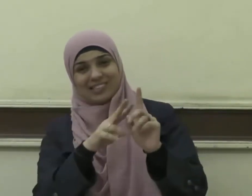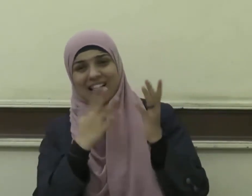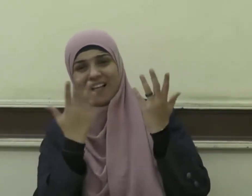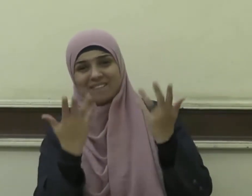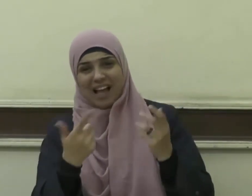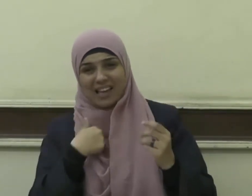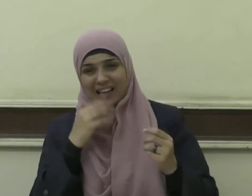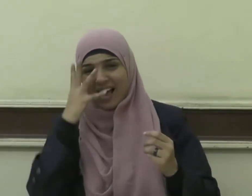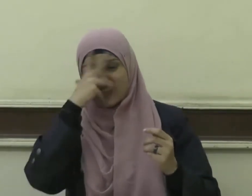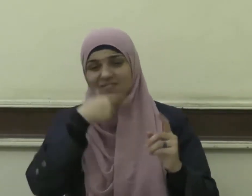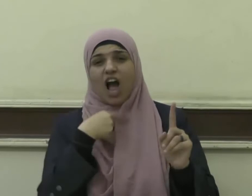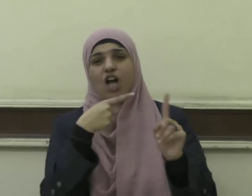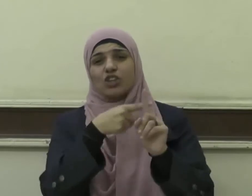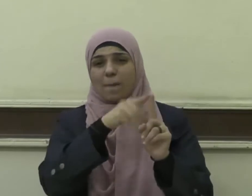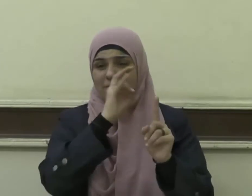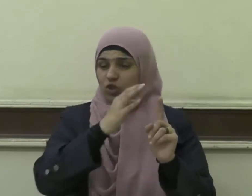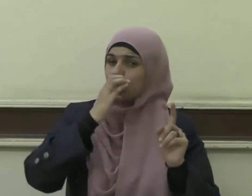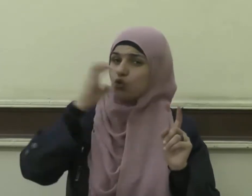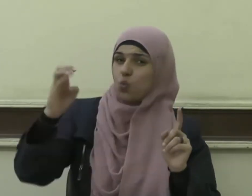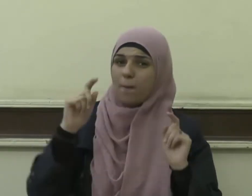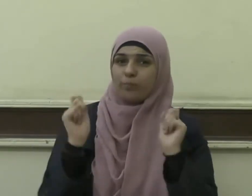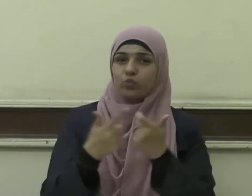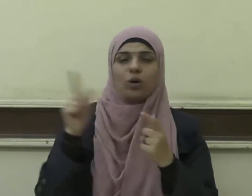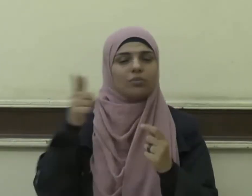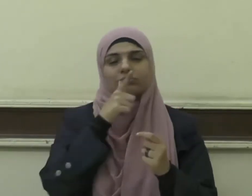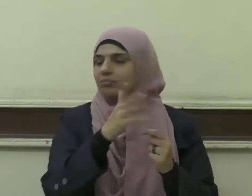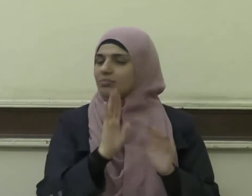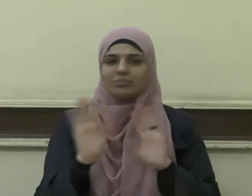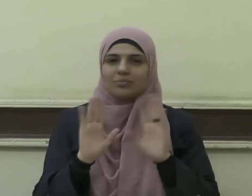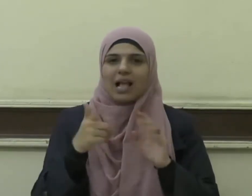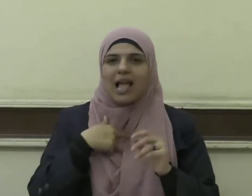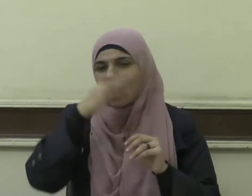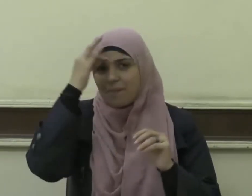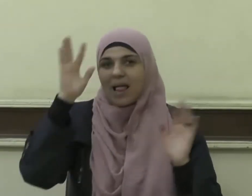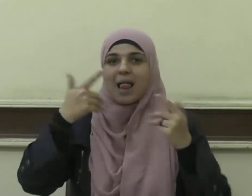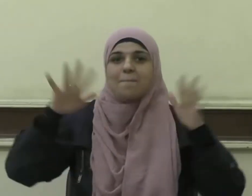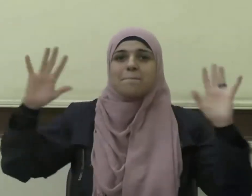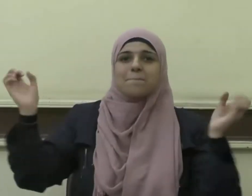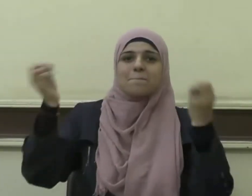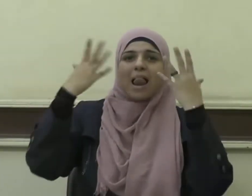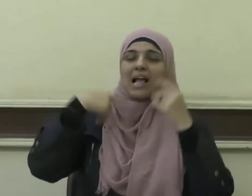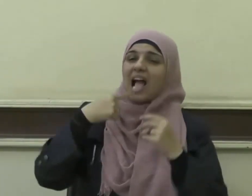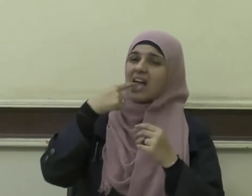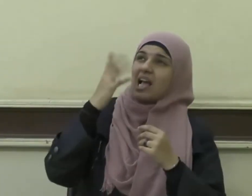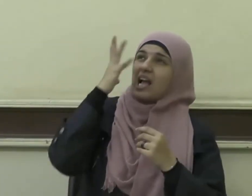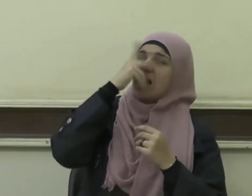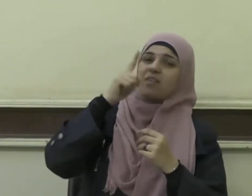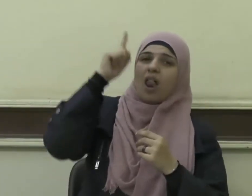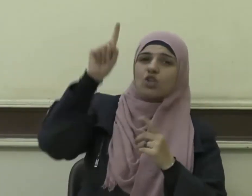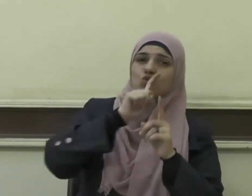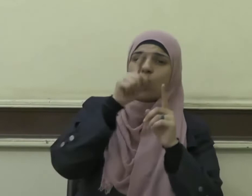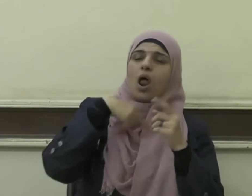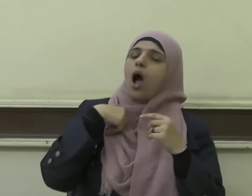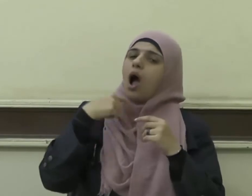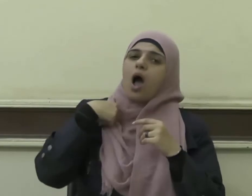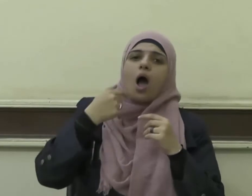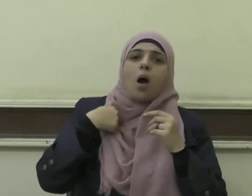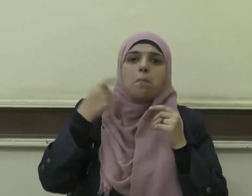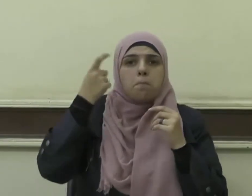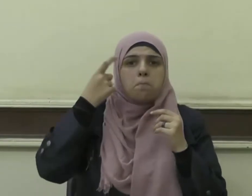استحيينا لك فقال لكن الملائكة لم تستحي حين قالت لا علم لنا